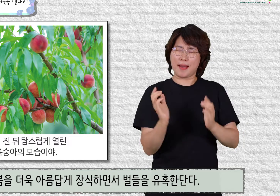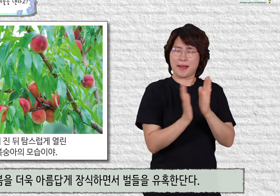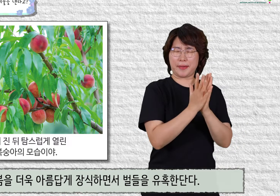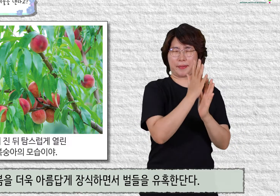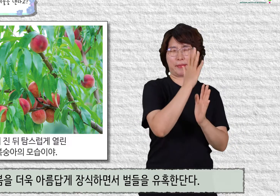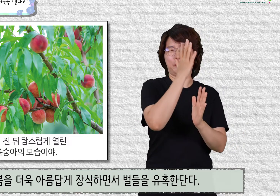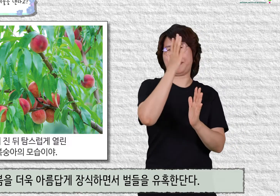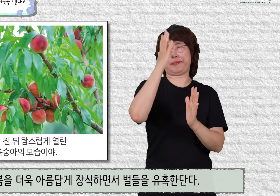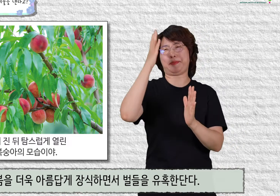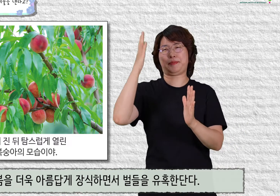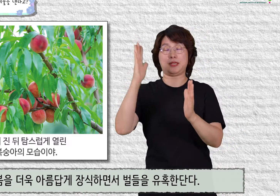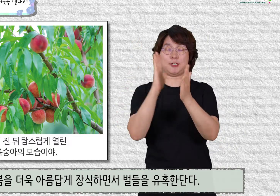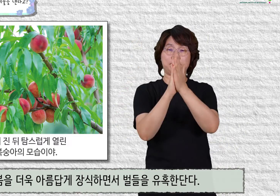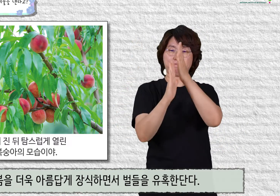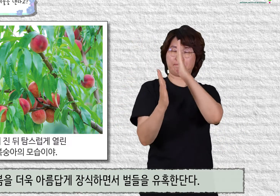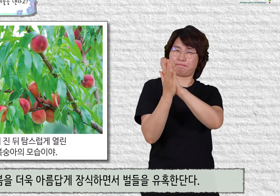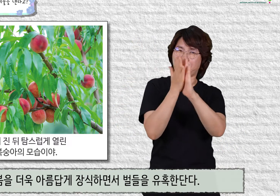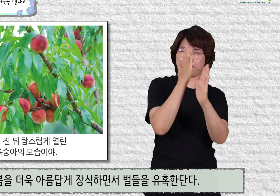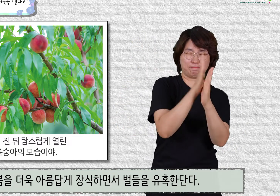유혹한단다.